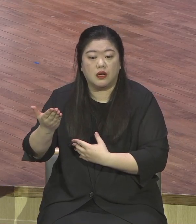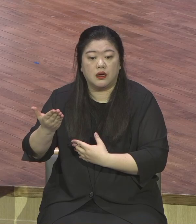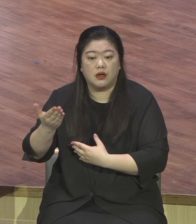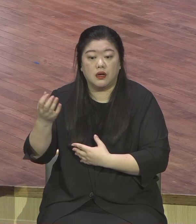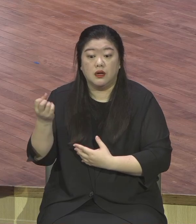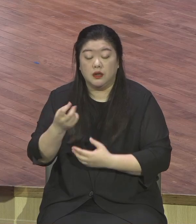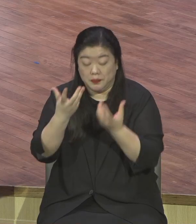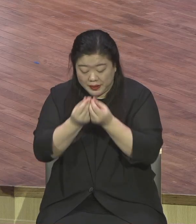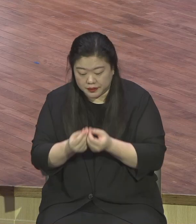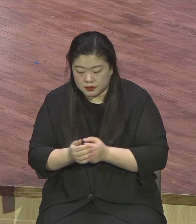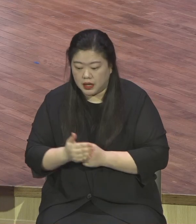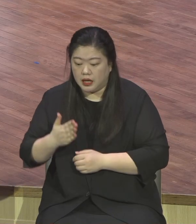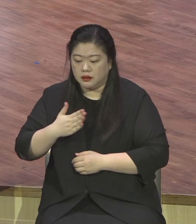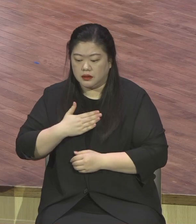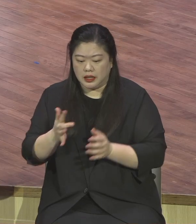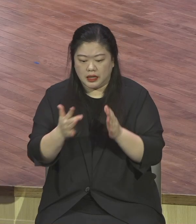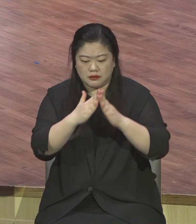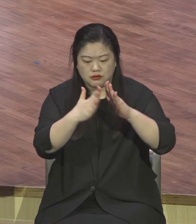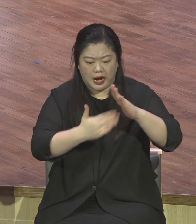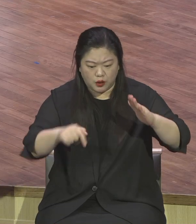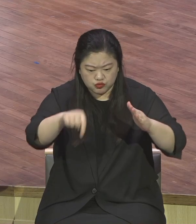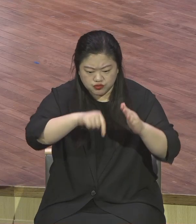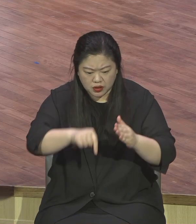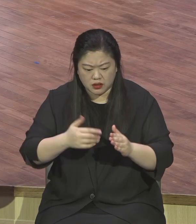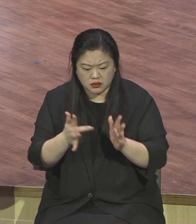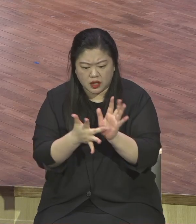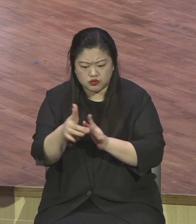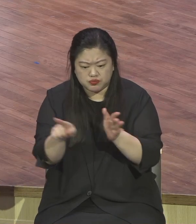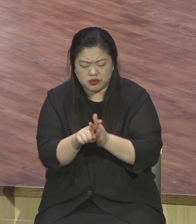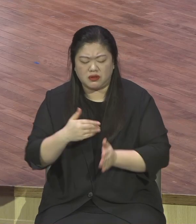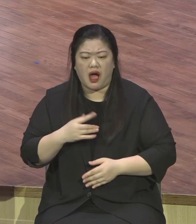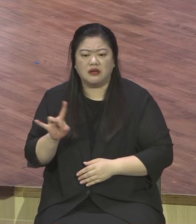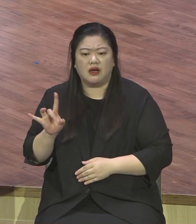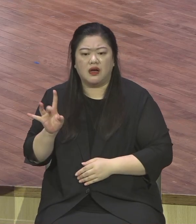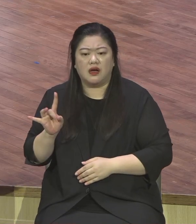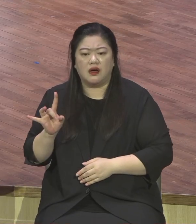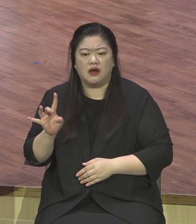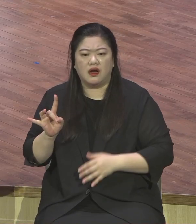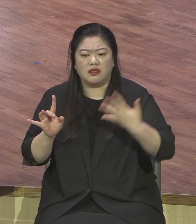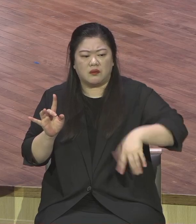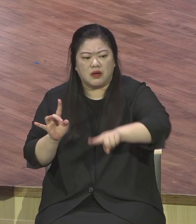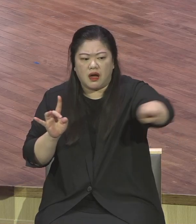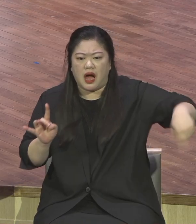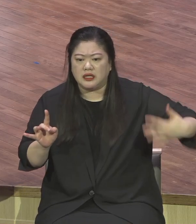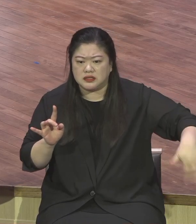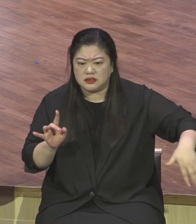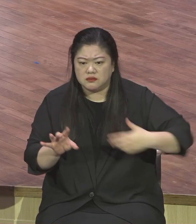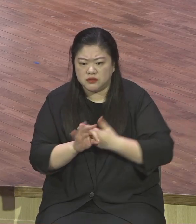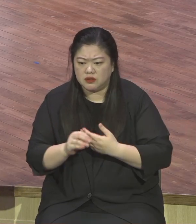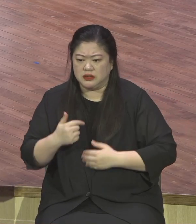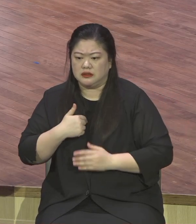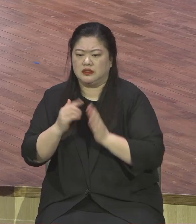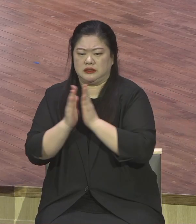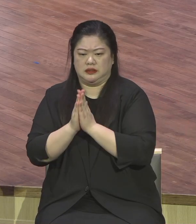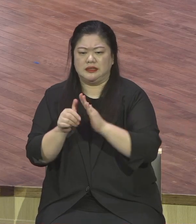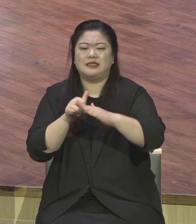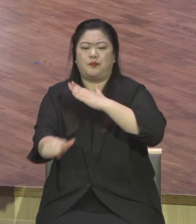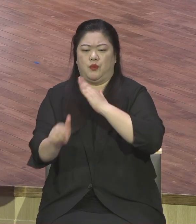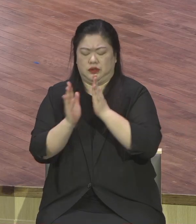권세가 싹 물러가게 돼 있어요 우리 가문에 저주가 물러가게 하여 조하사사 우리 가문에 그동안 우상승비하면서